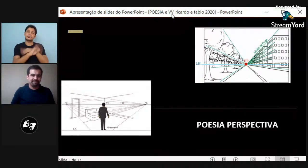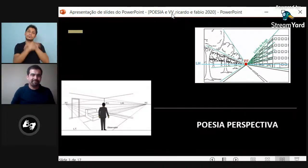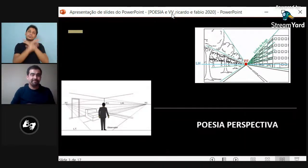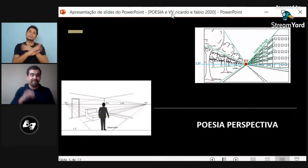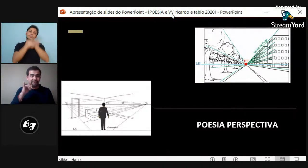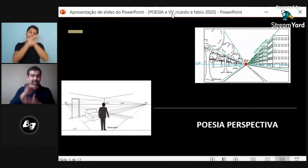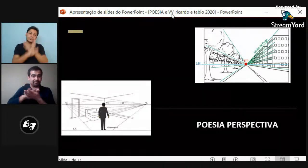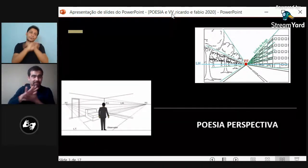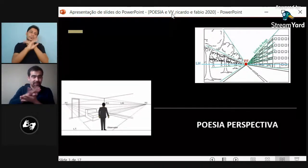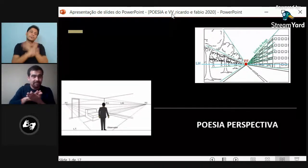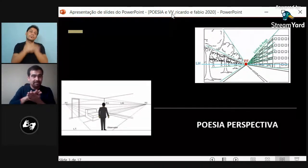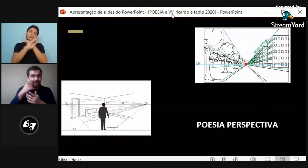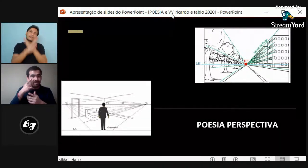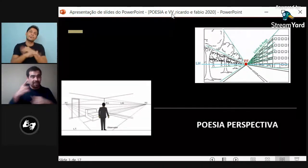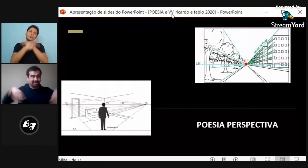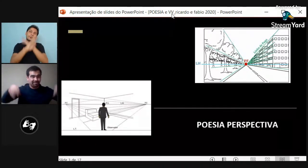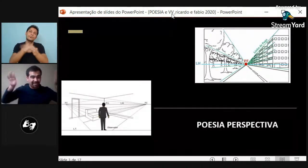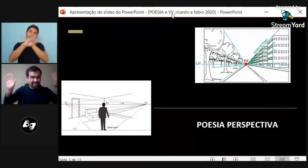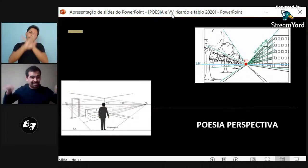cara, con la cabeza o solo signando.